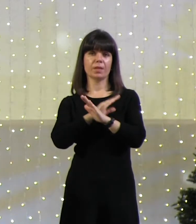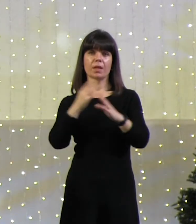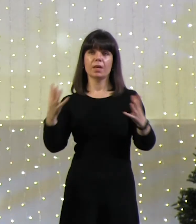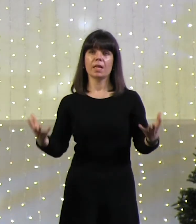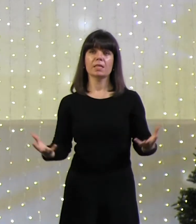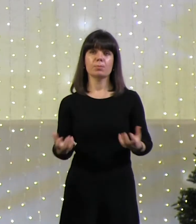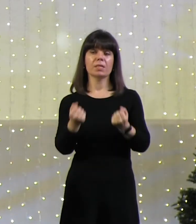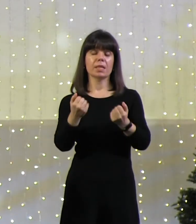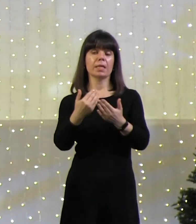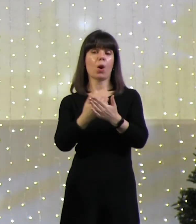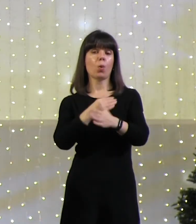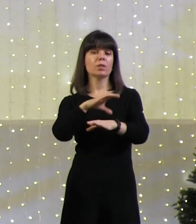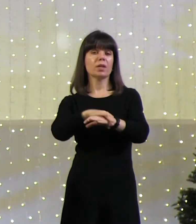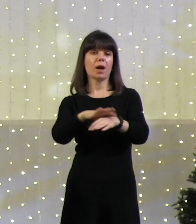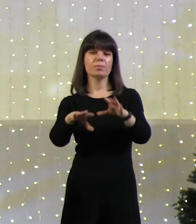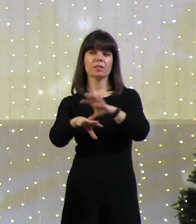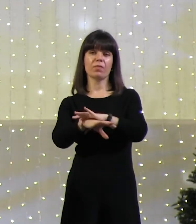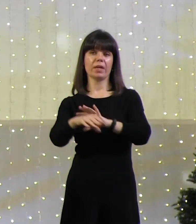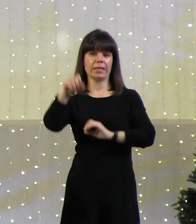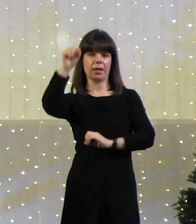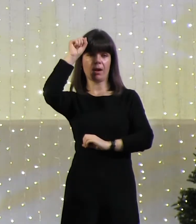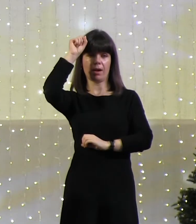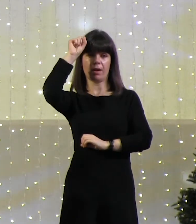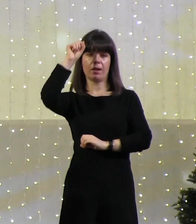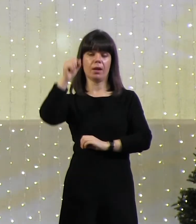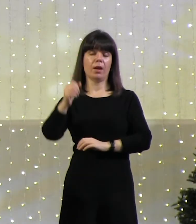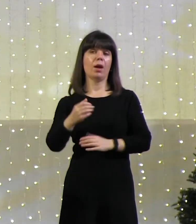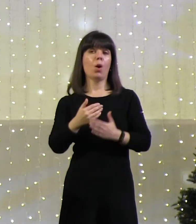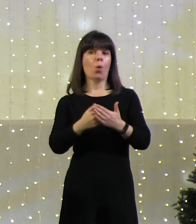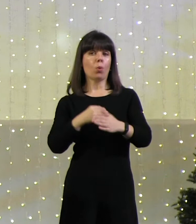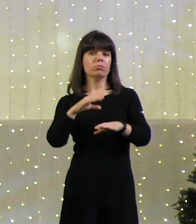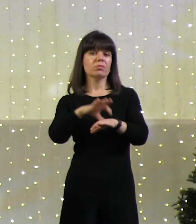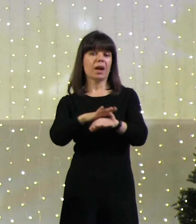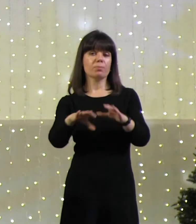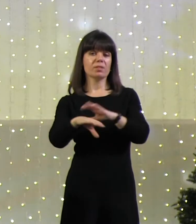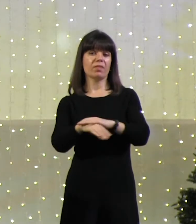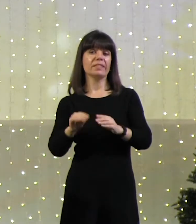спасение от рабства греха, от рабства дьявола.